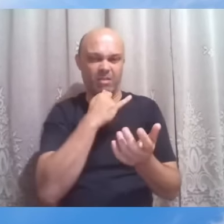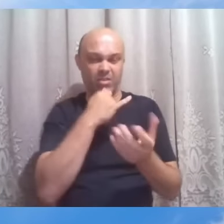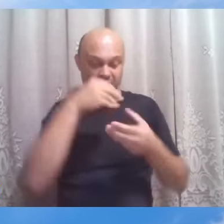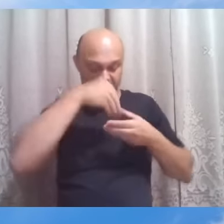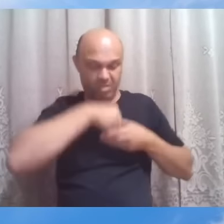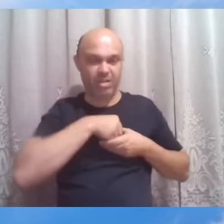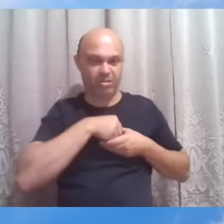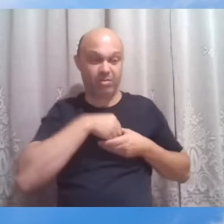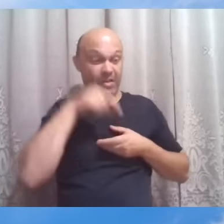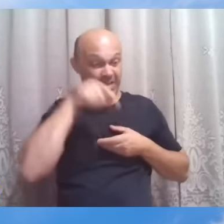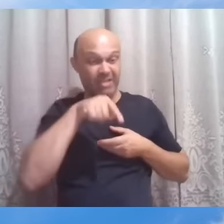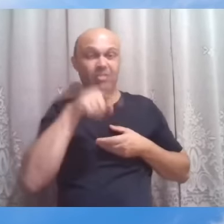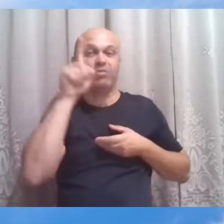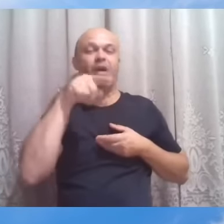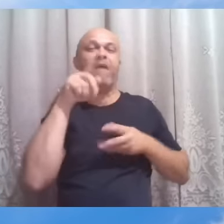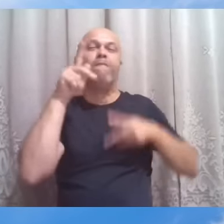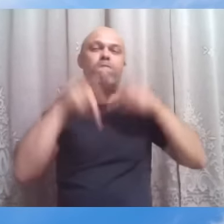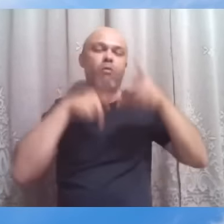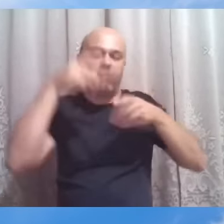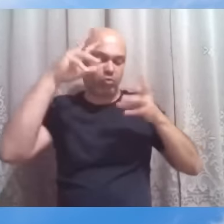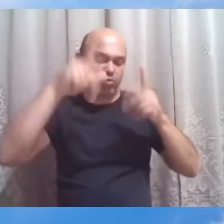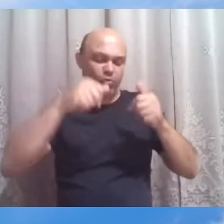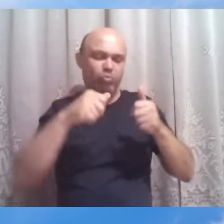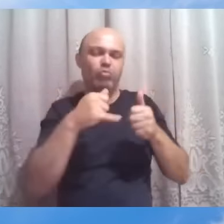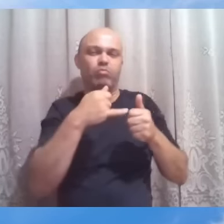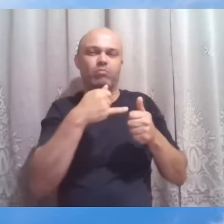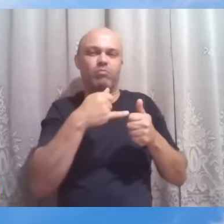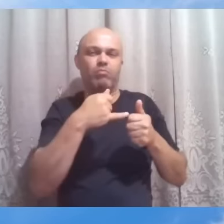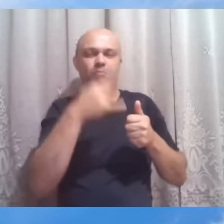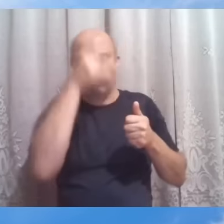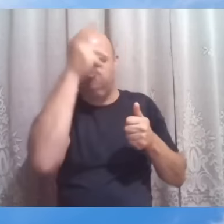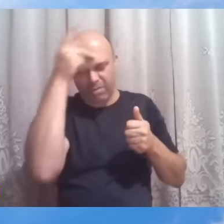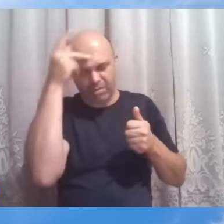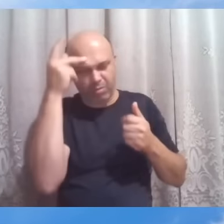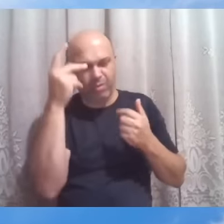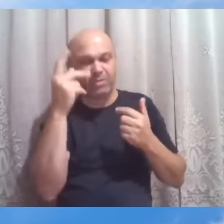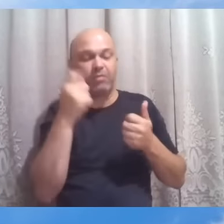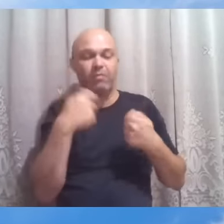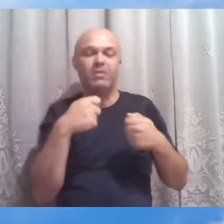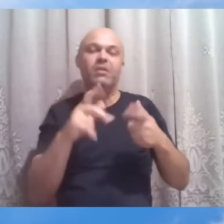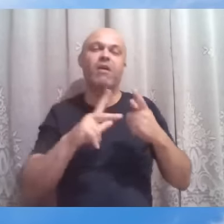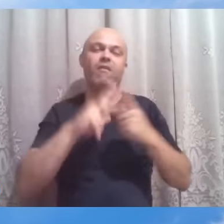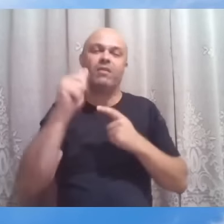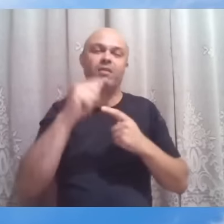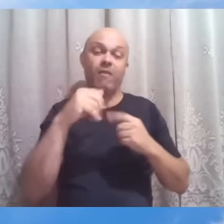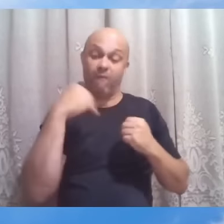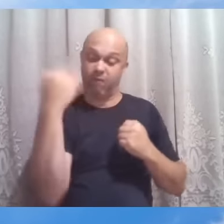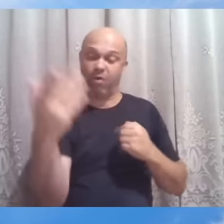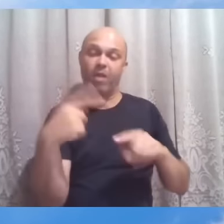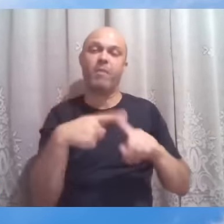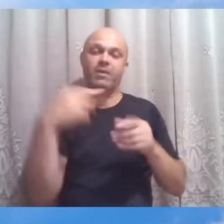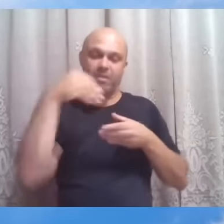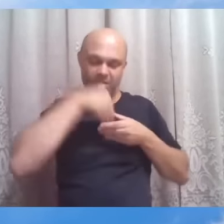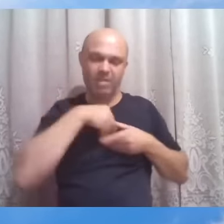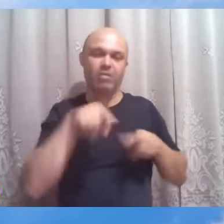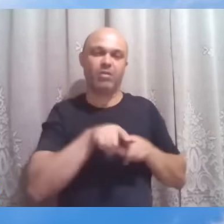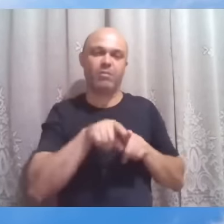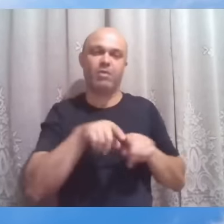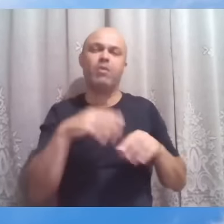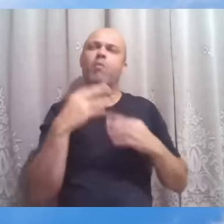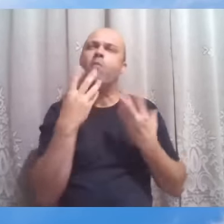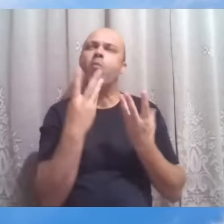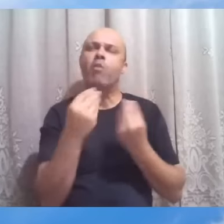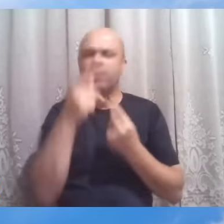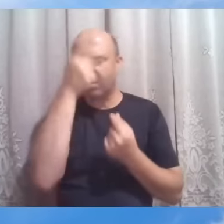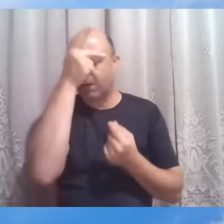dentro de nós, mas também fora de nós. Quantas vezes os corações que nos são mais queridos não entenderão os nossos